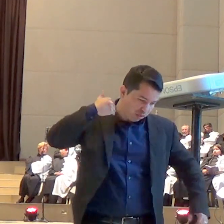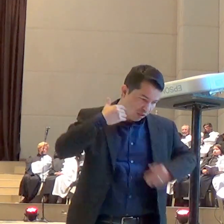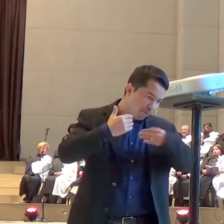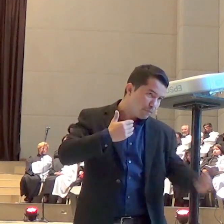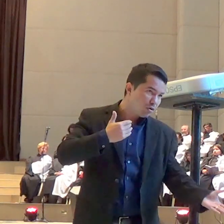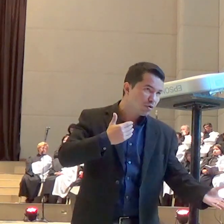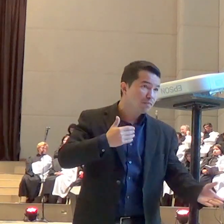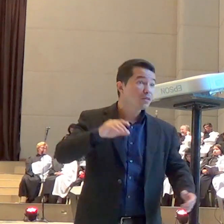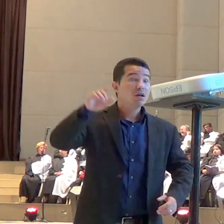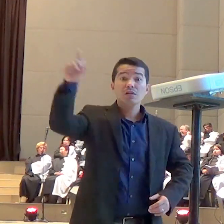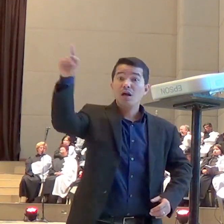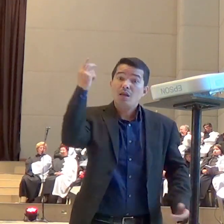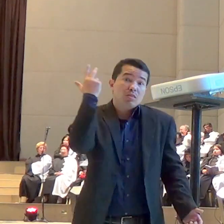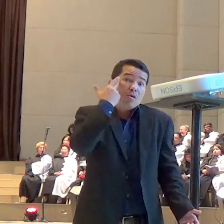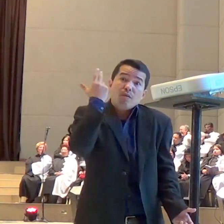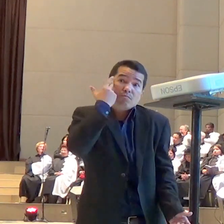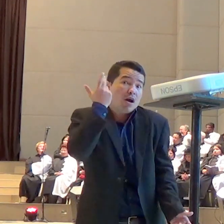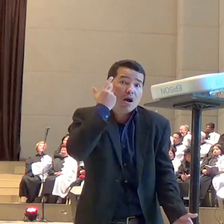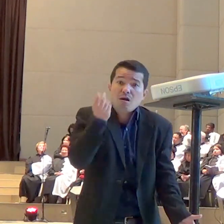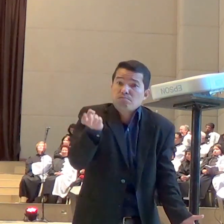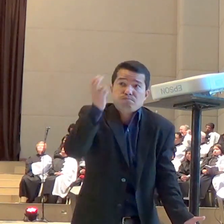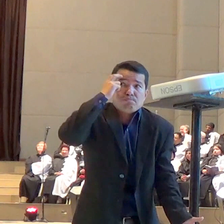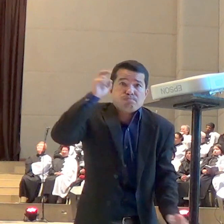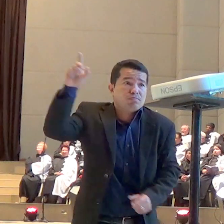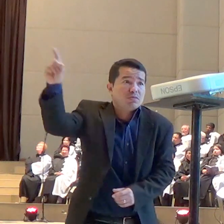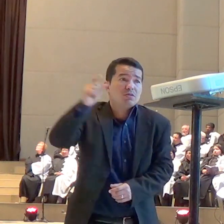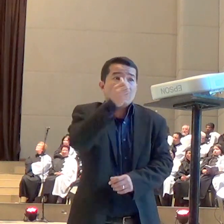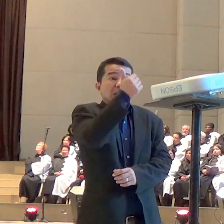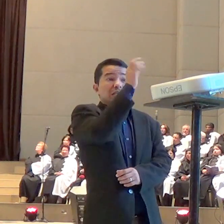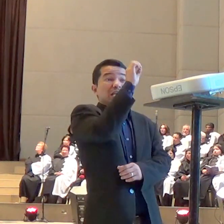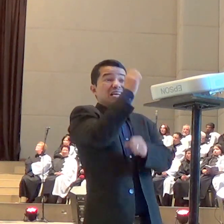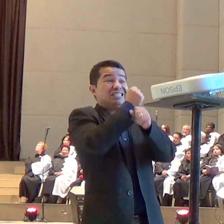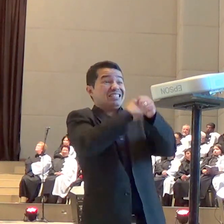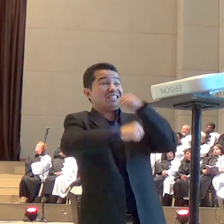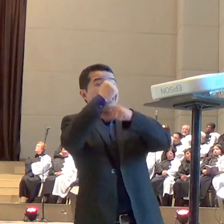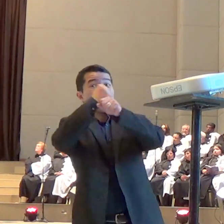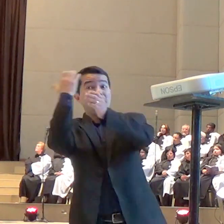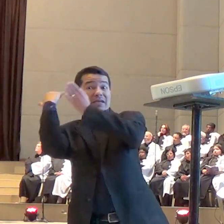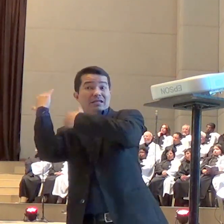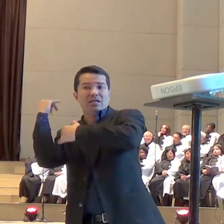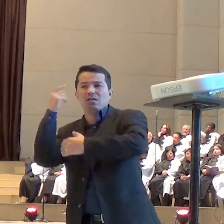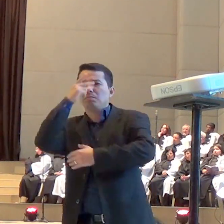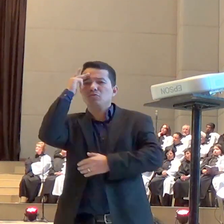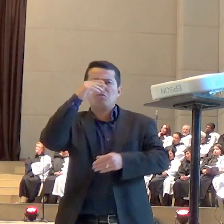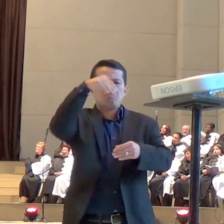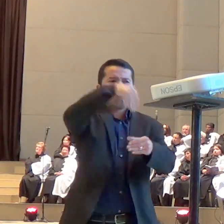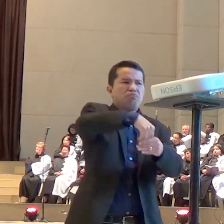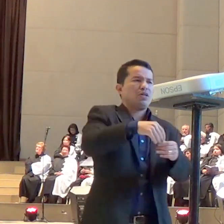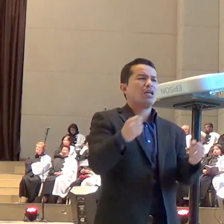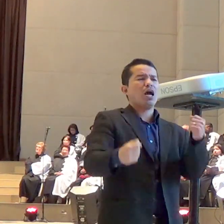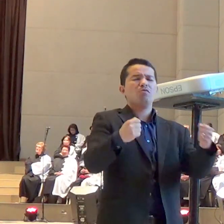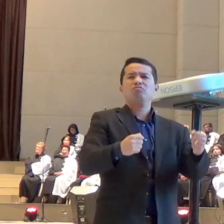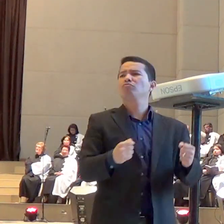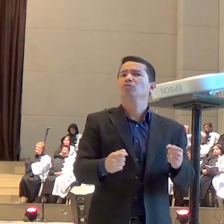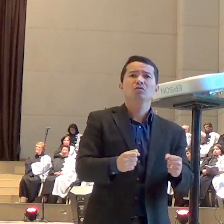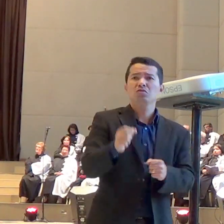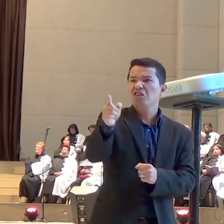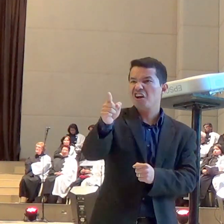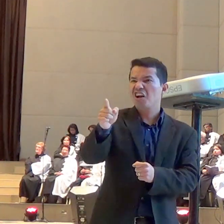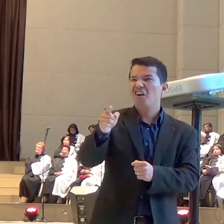Isso foi noticiado cerca de uns 10 anos atrás. E então, nós fomos conversar com ele, dissemos, o que está acontecendo? Como é que